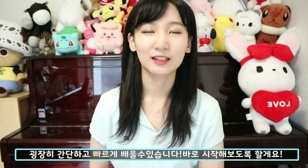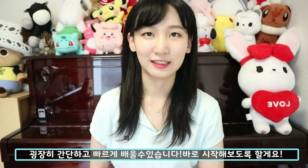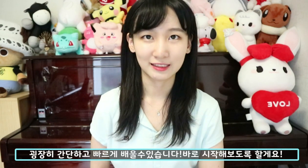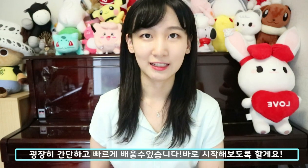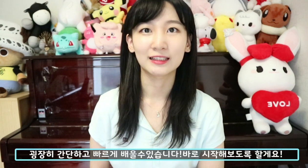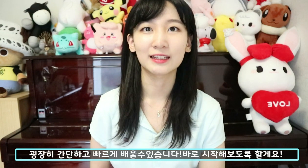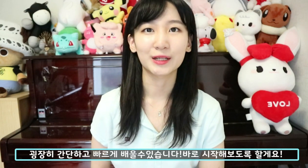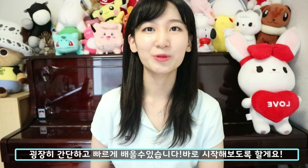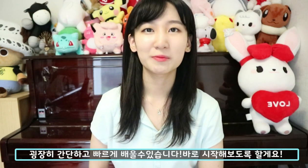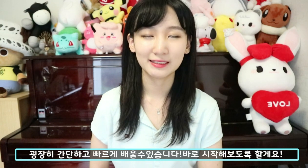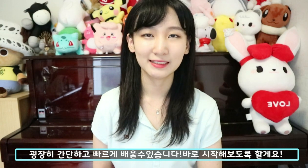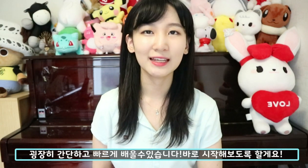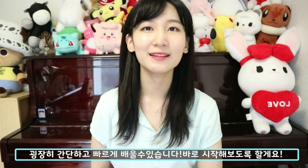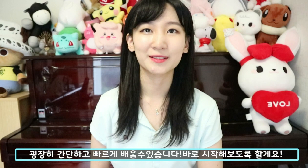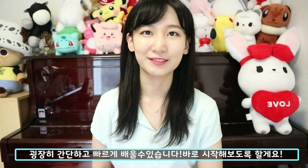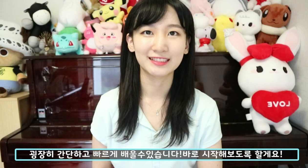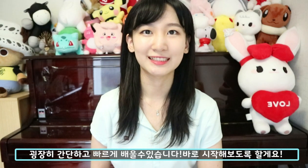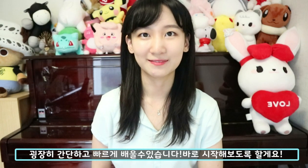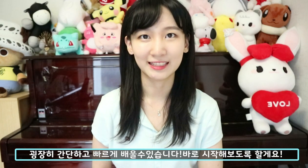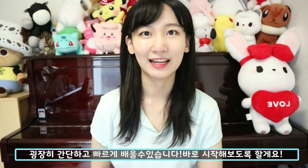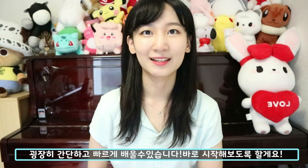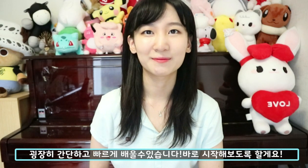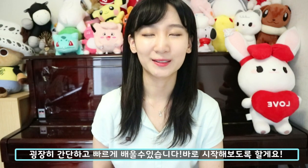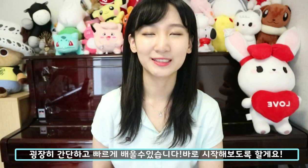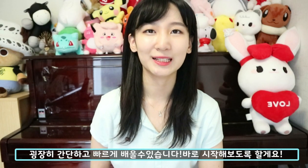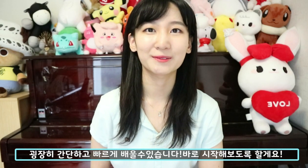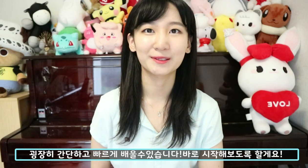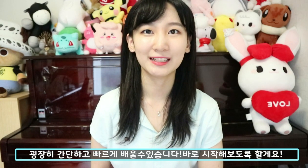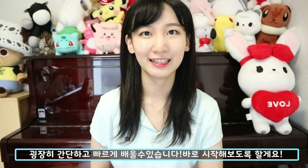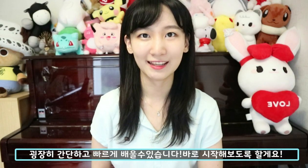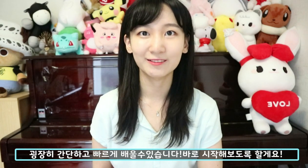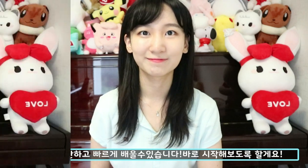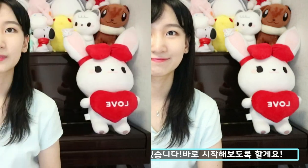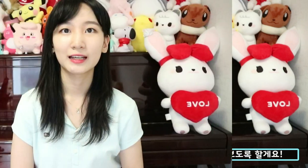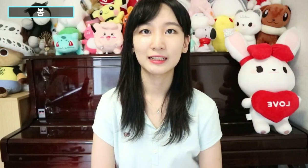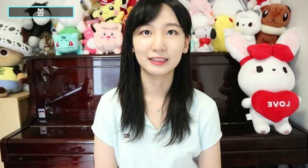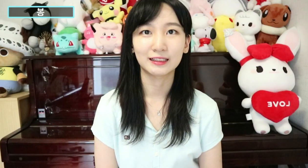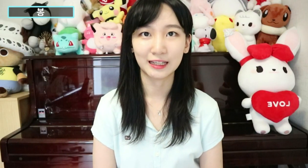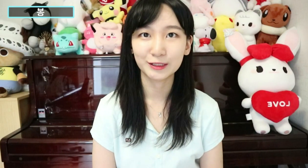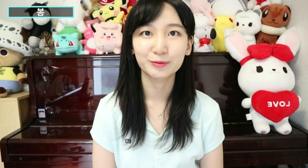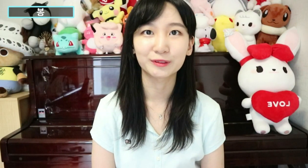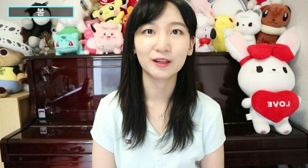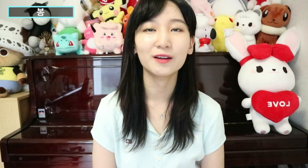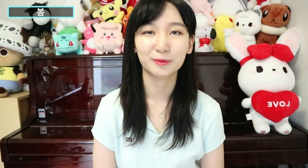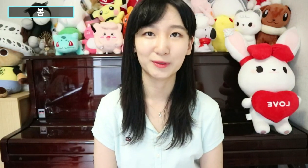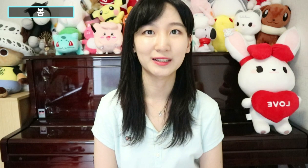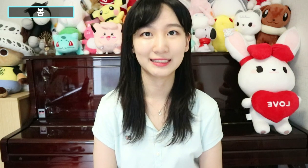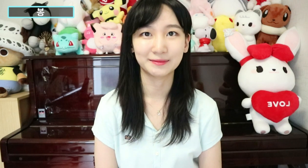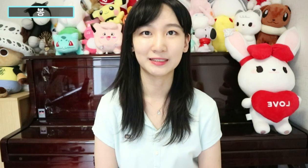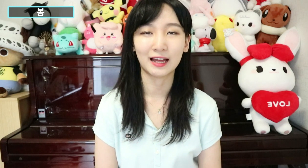굉장히 간단하고 빠르게 배울 수 있습니다. 바로 시작해보도록 할게요. 일단 계절부터 해보도록 하겠습니다.